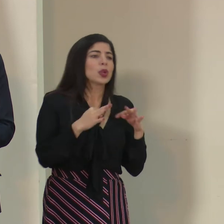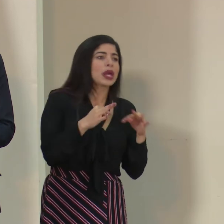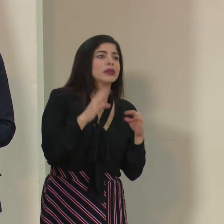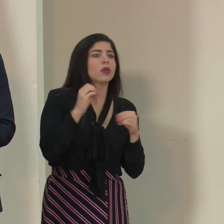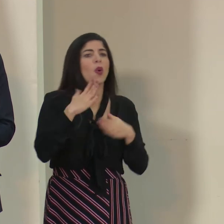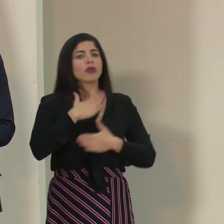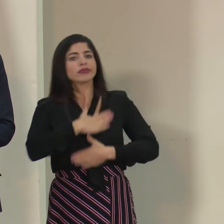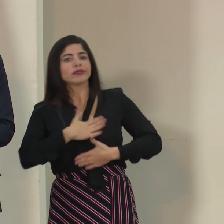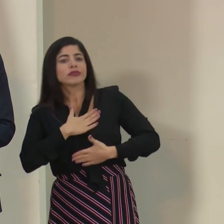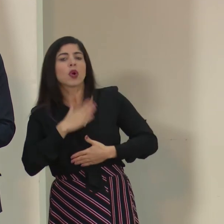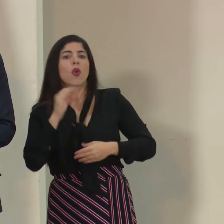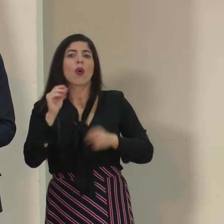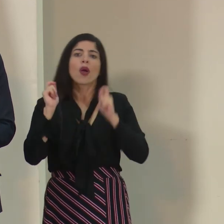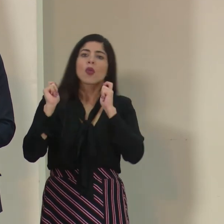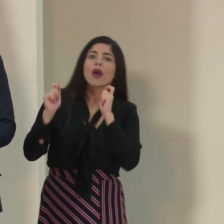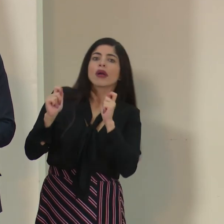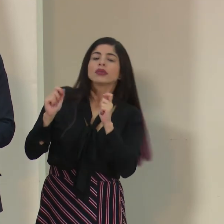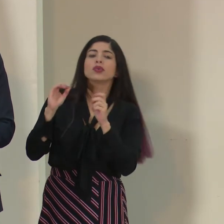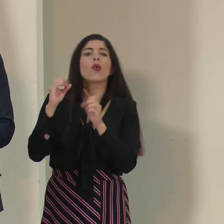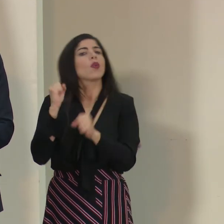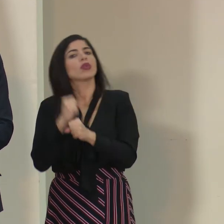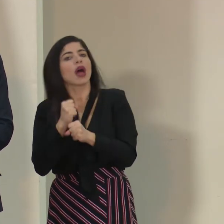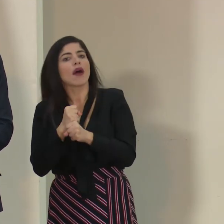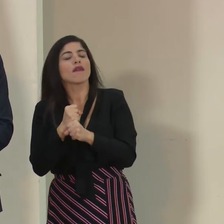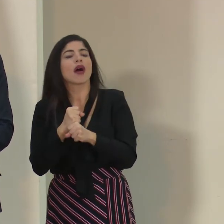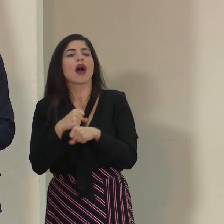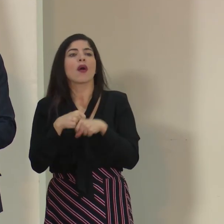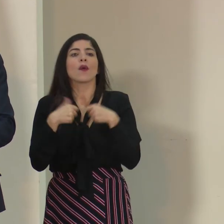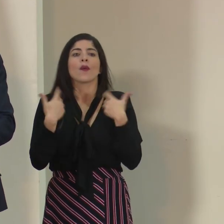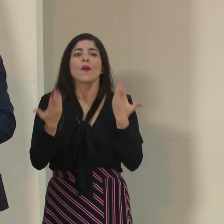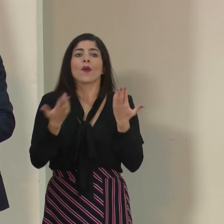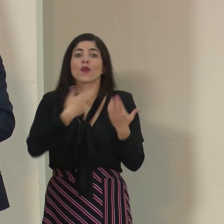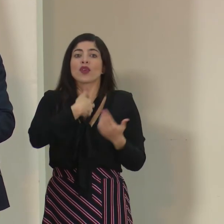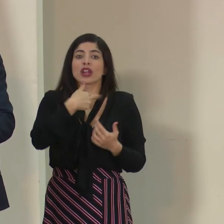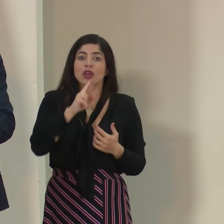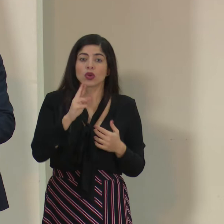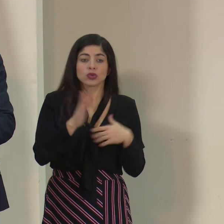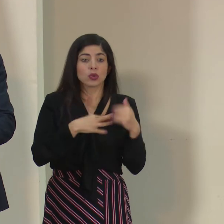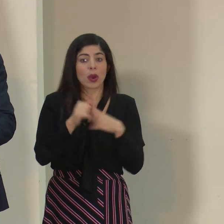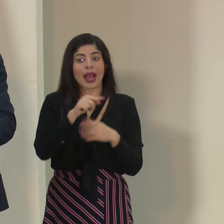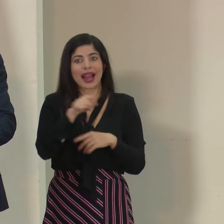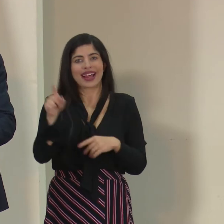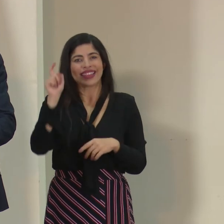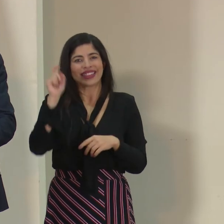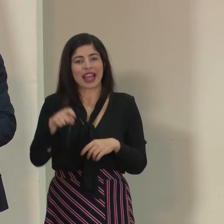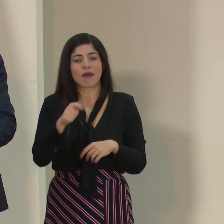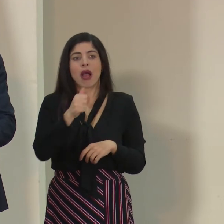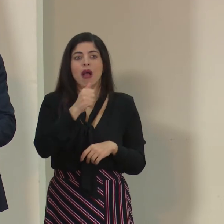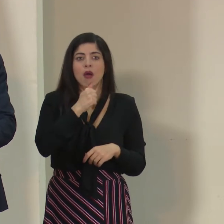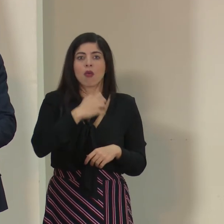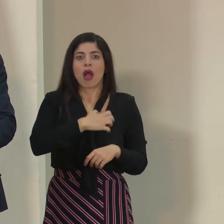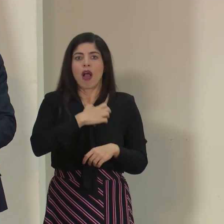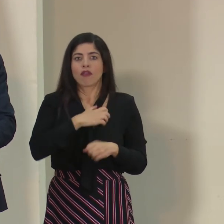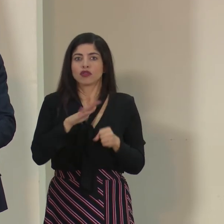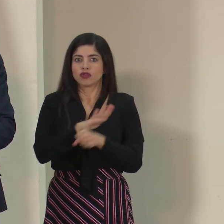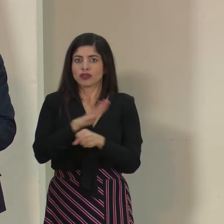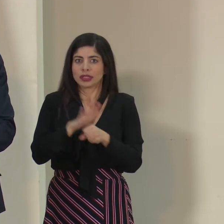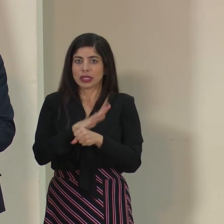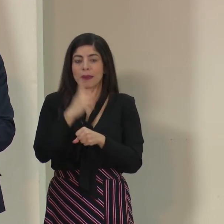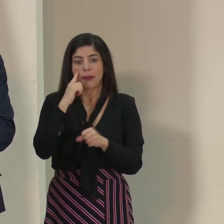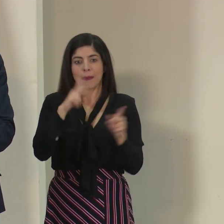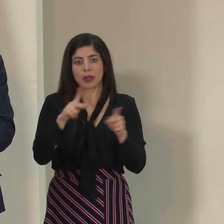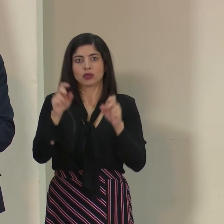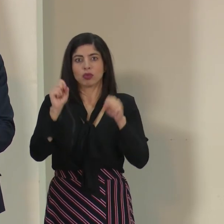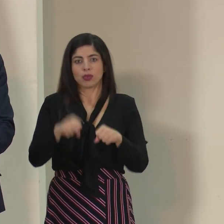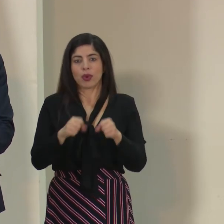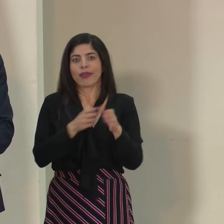esparcimiento, como educativos, como de trabajo, como los religiosos, para que tengan el agua y el jabón necesarios para que la